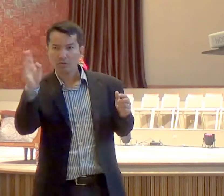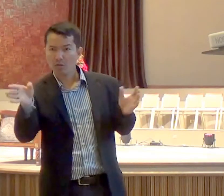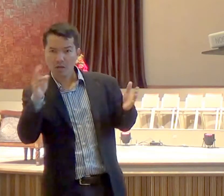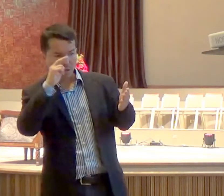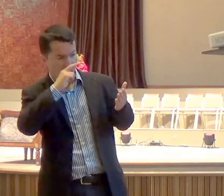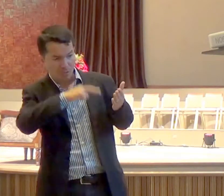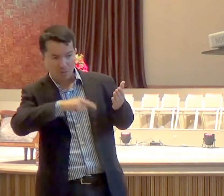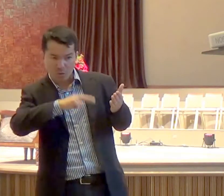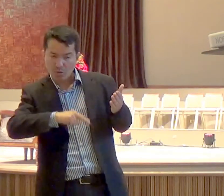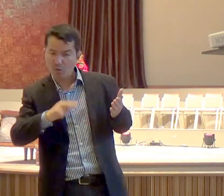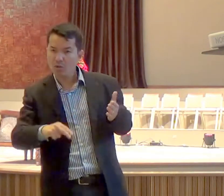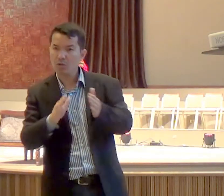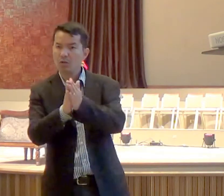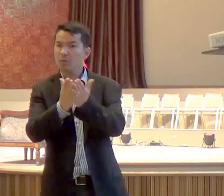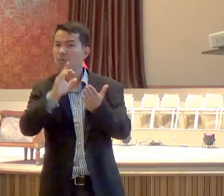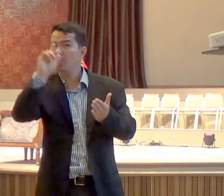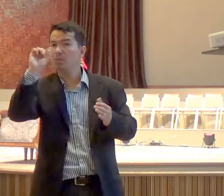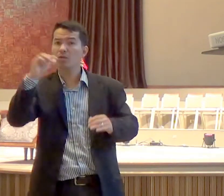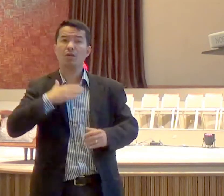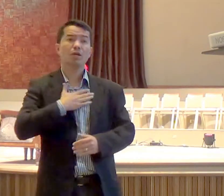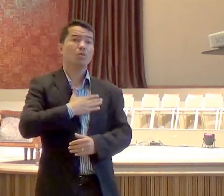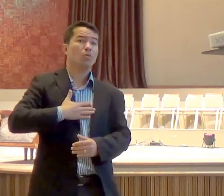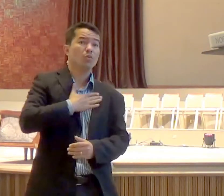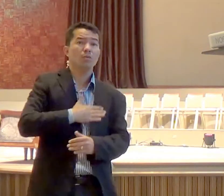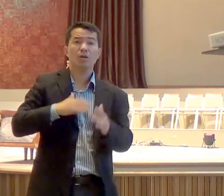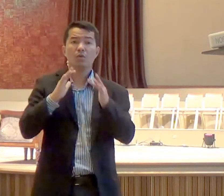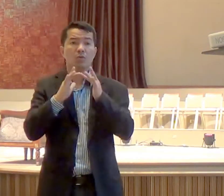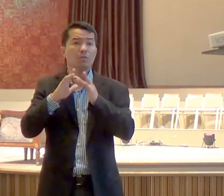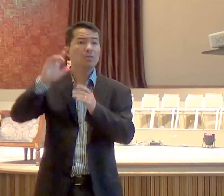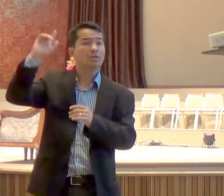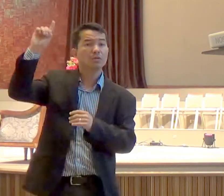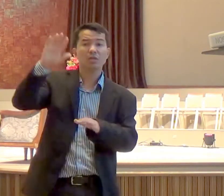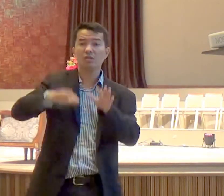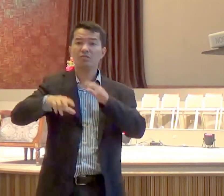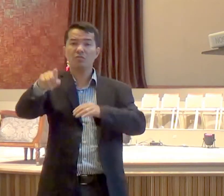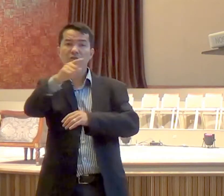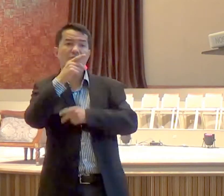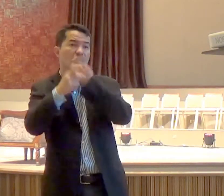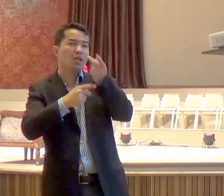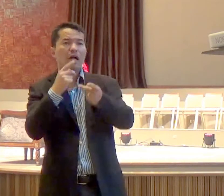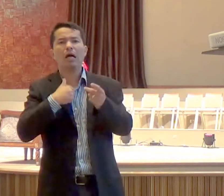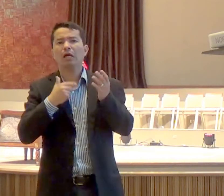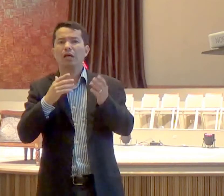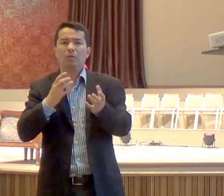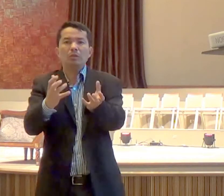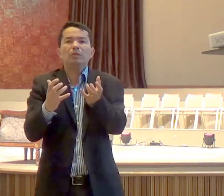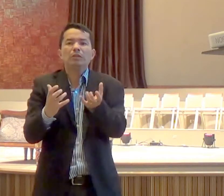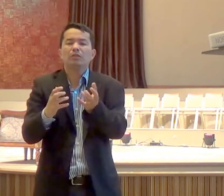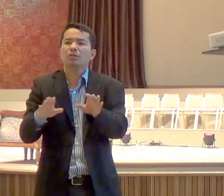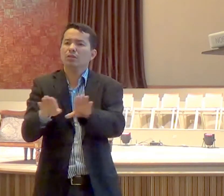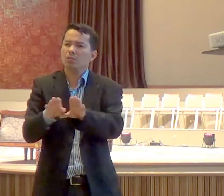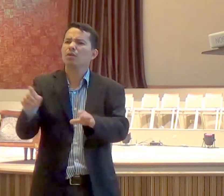agrada ao Senhor, aquilo que Deus disse, é assim que eu quero, eu termino dizendo, meus irmãos,